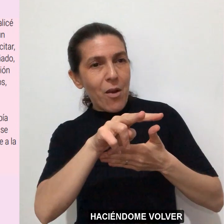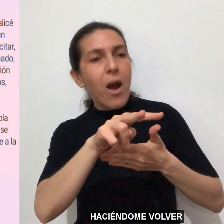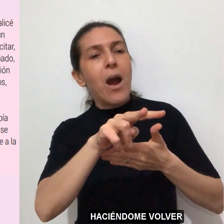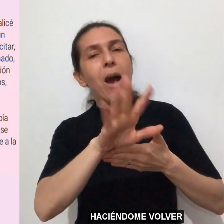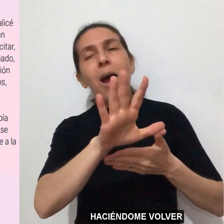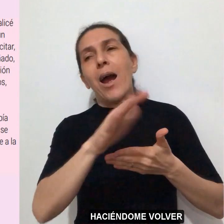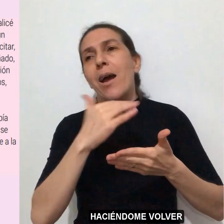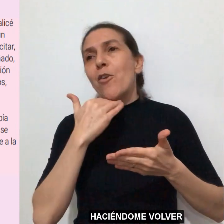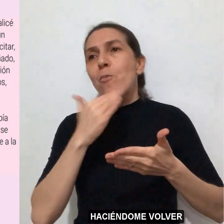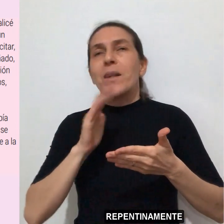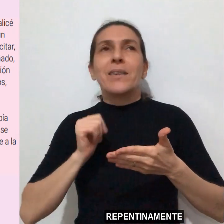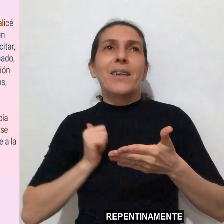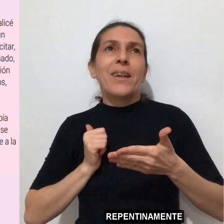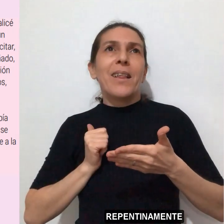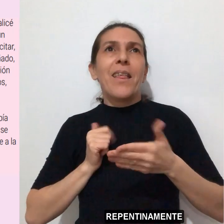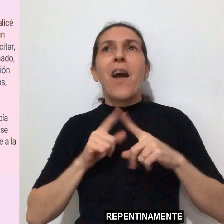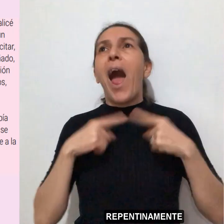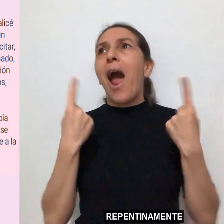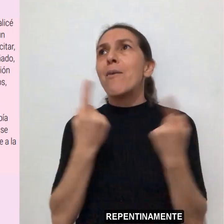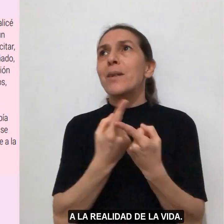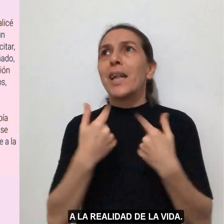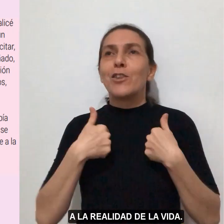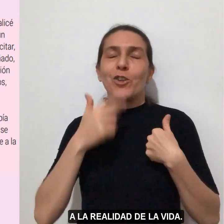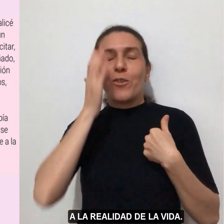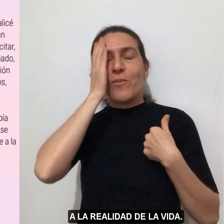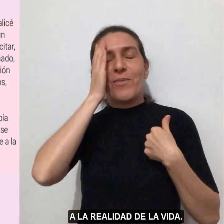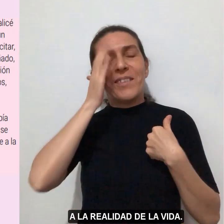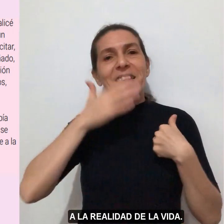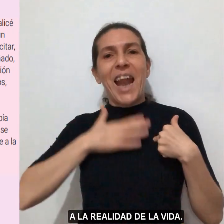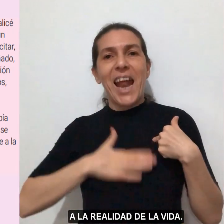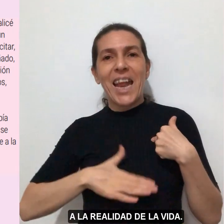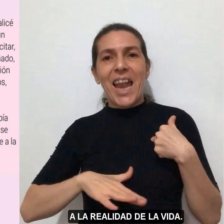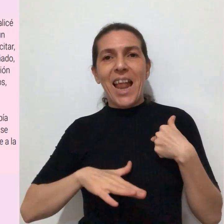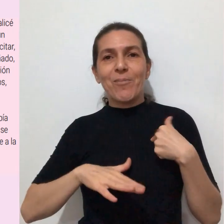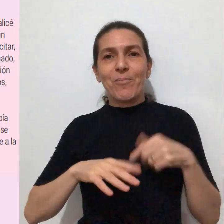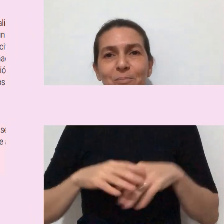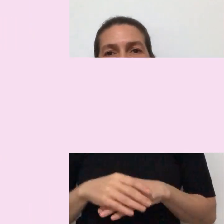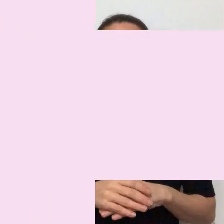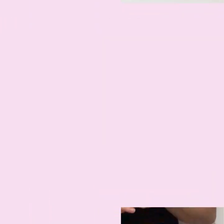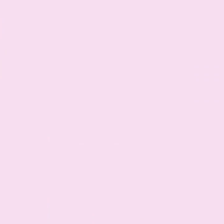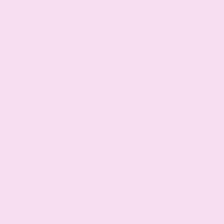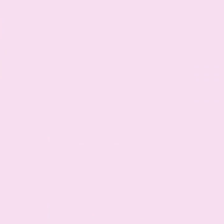haciéndome volver repentinamente a la realidad de la vida.